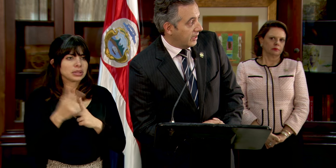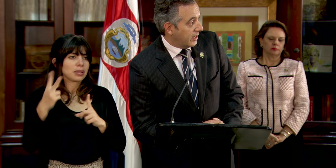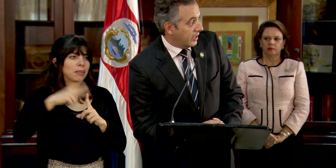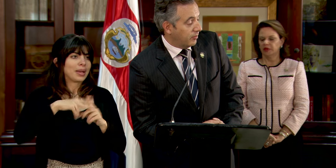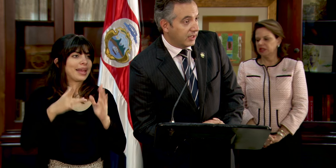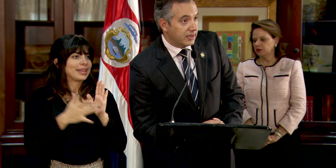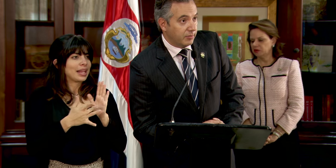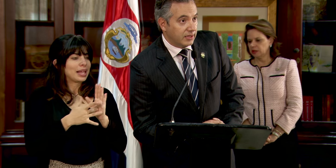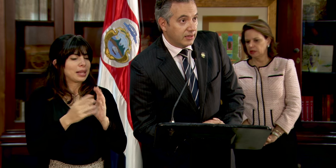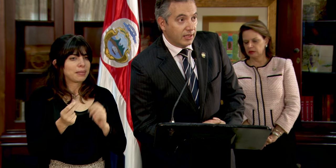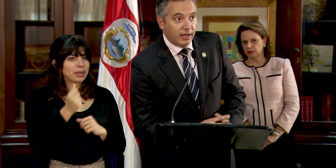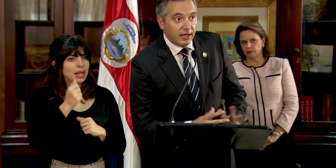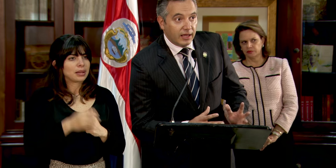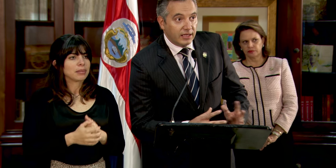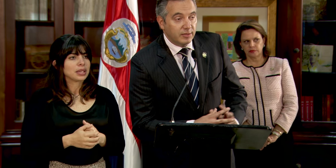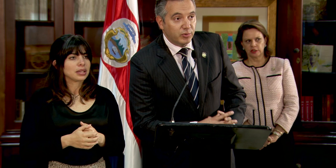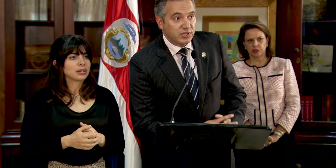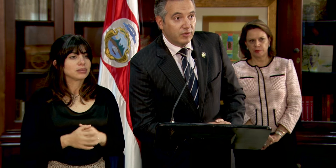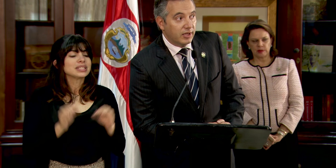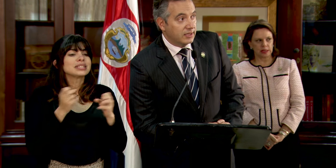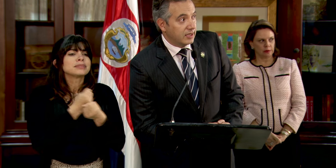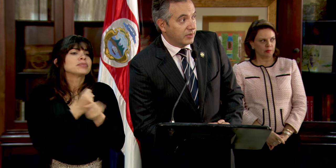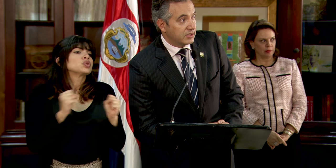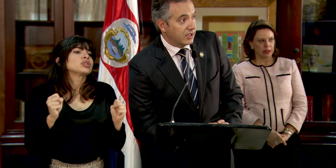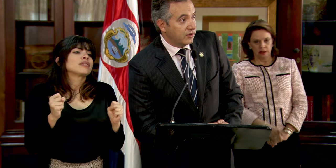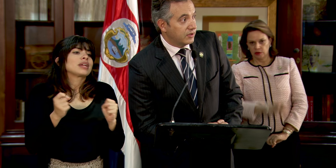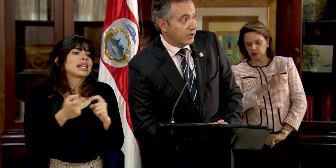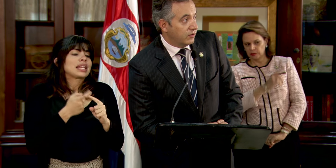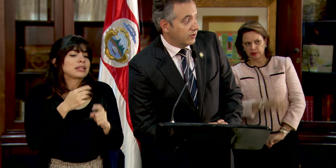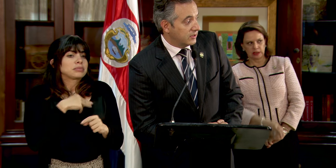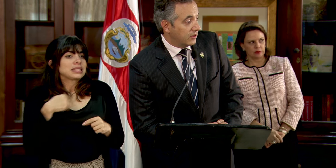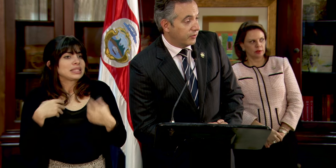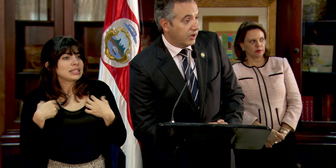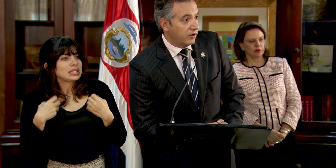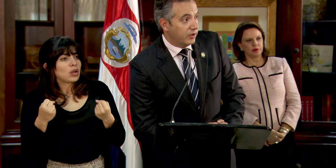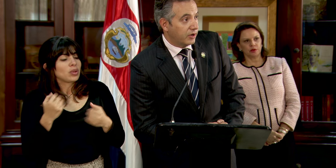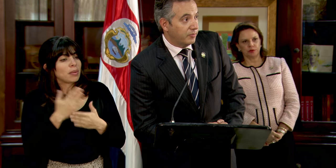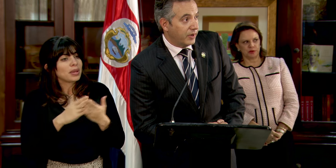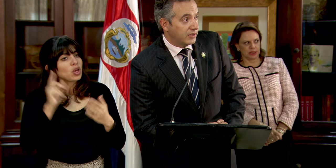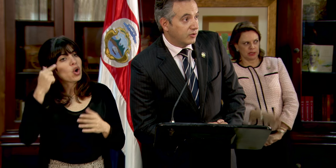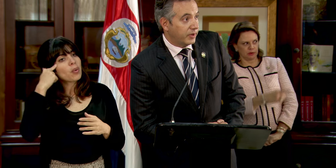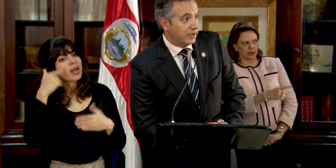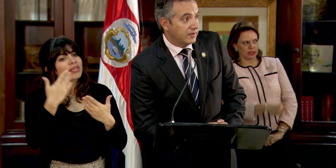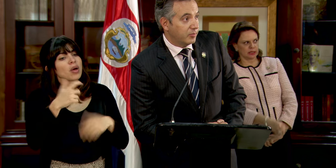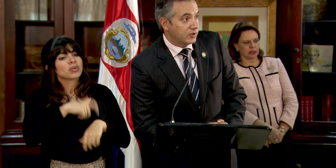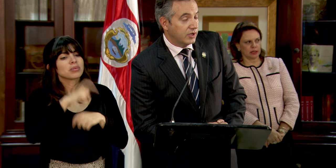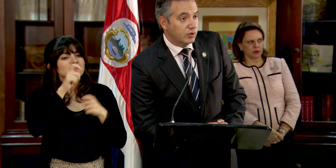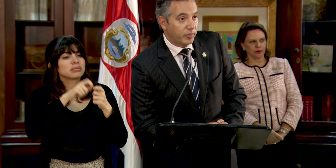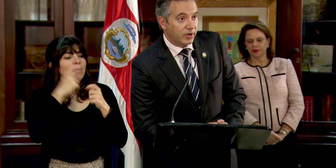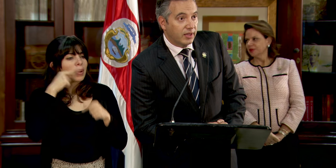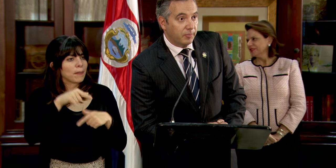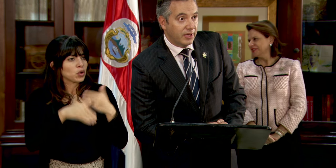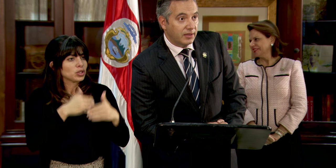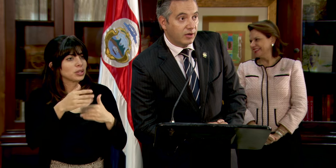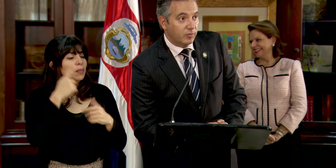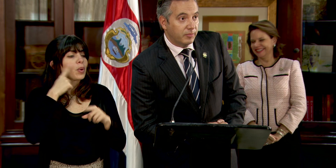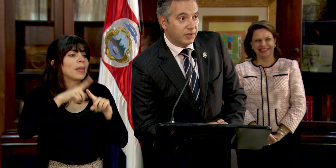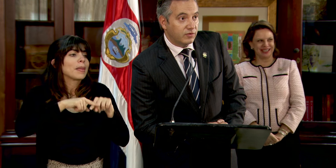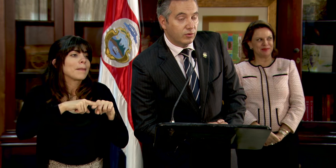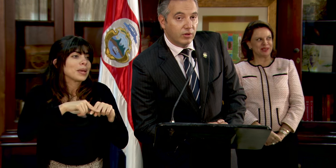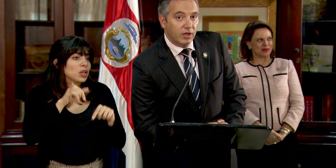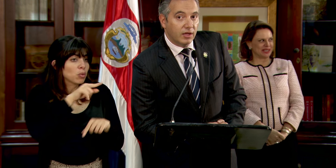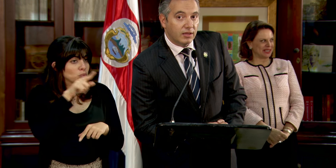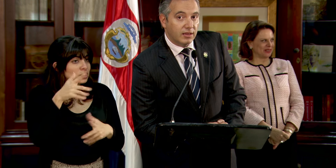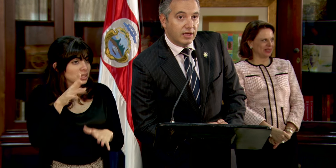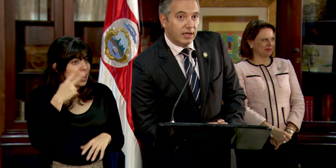la técnica inmediatamente. Es imposible desde el Ministerio de Salud, desde el Gobierno, dar un plazo para este proceso porque depende, como